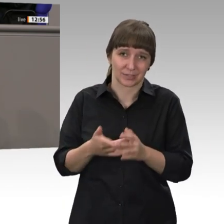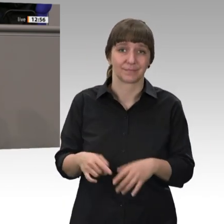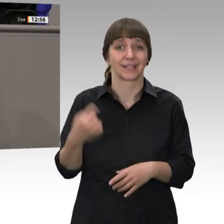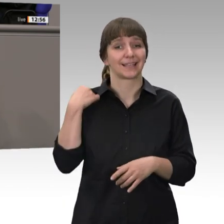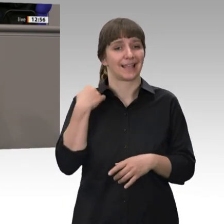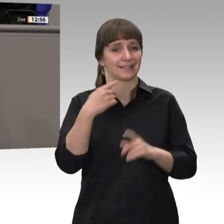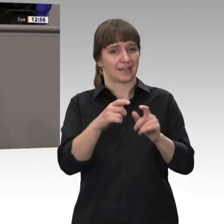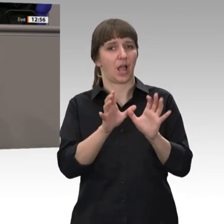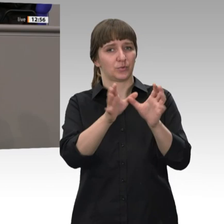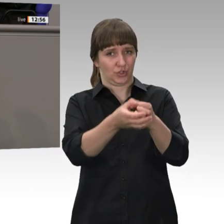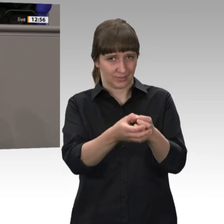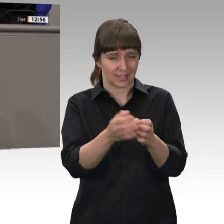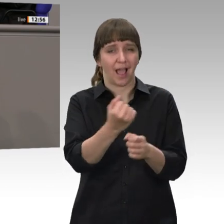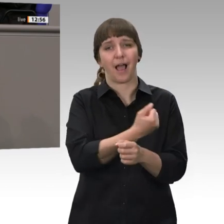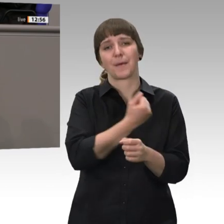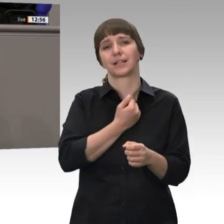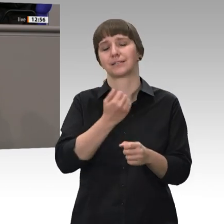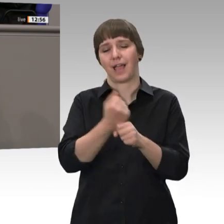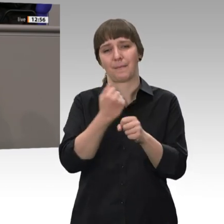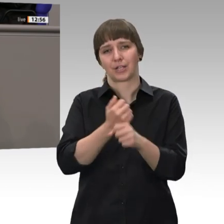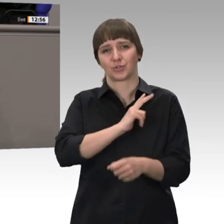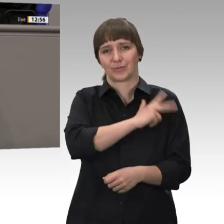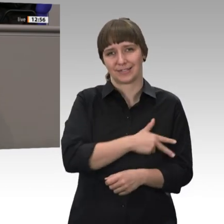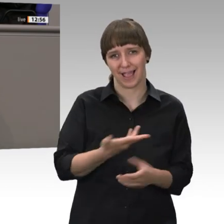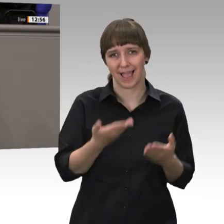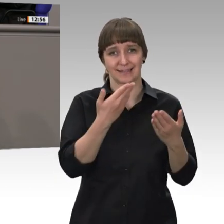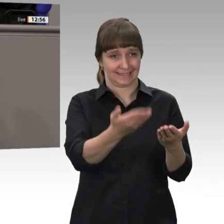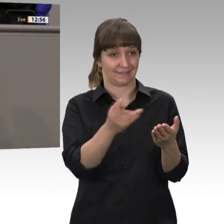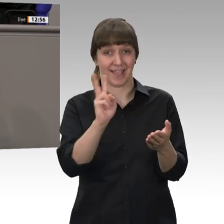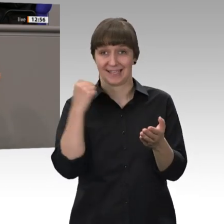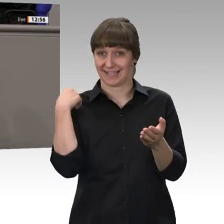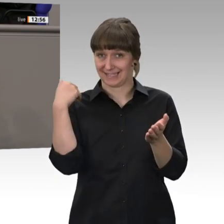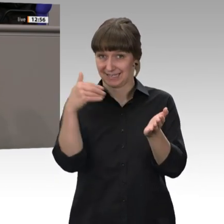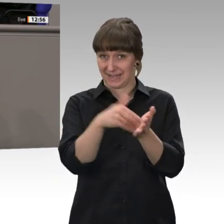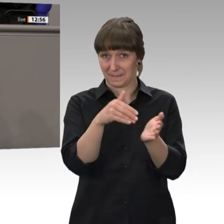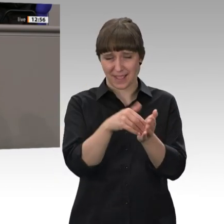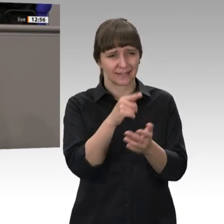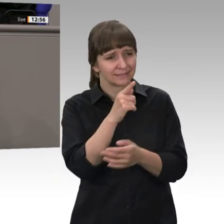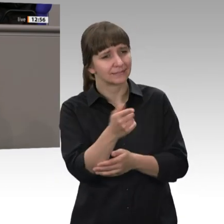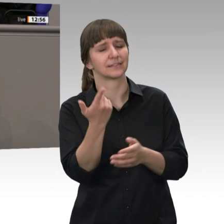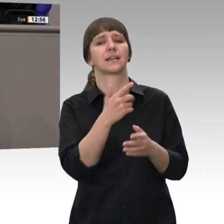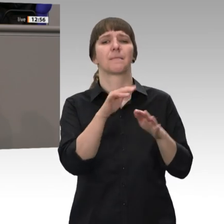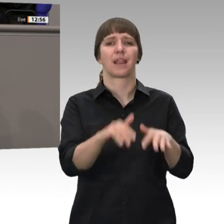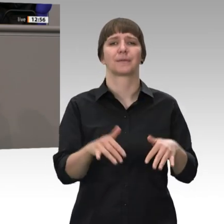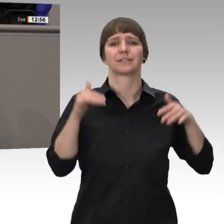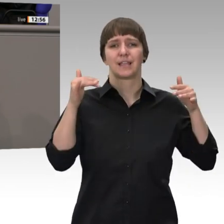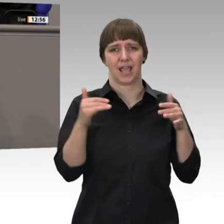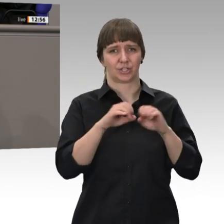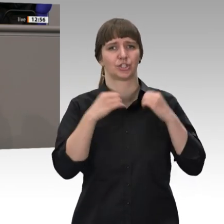und Soziales die parlamentarische Staatssekretärin Annette Kramme erlebt